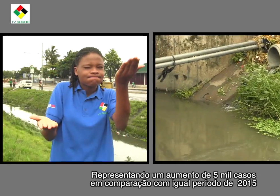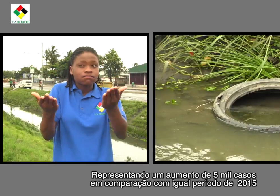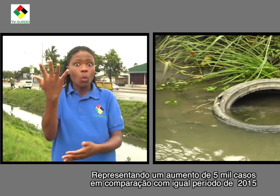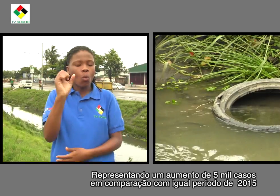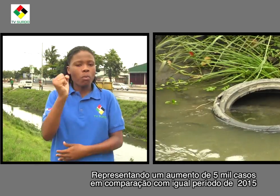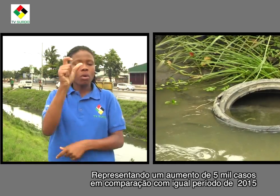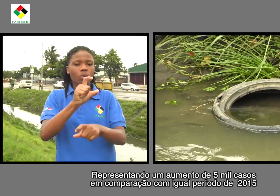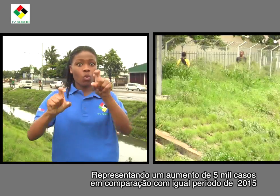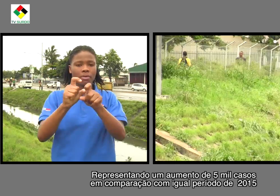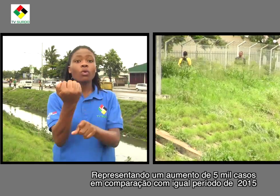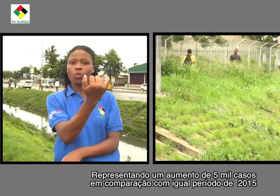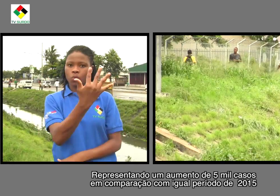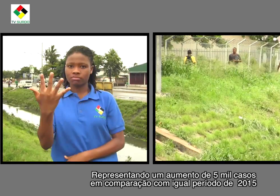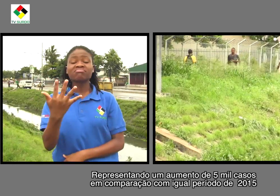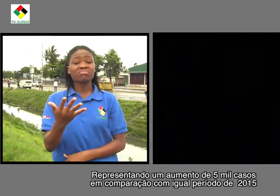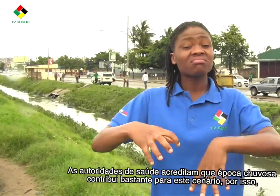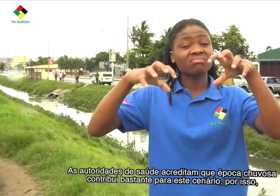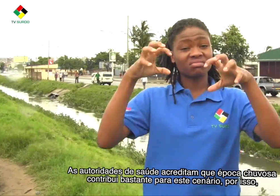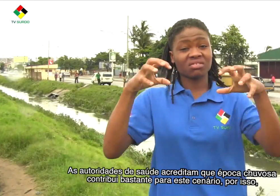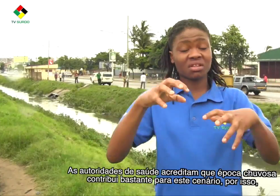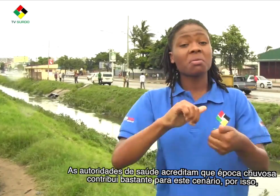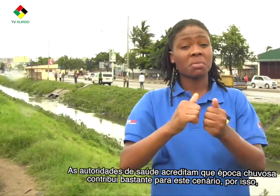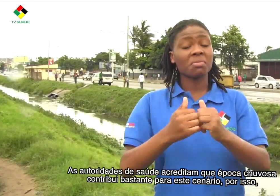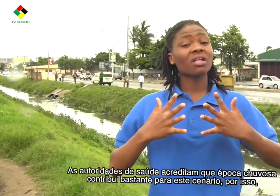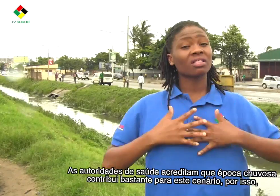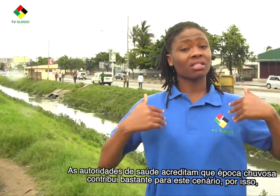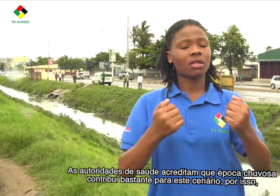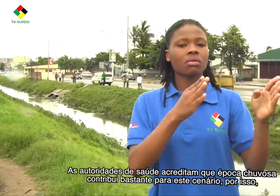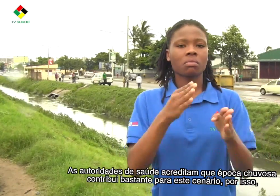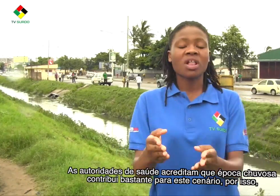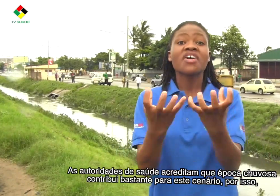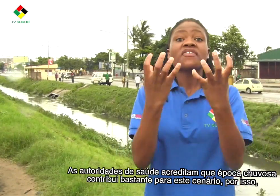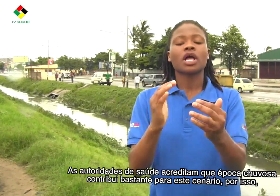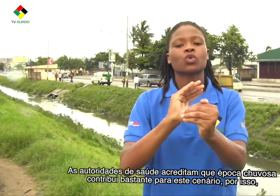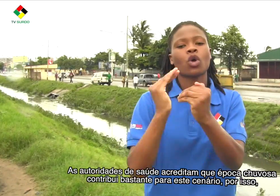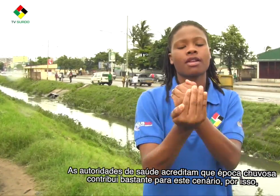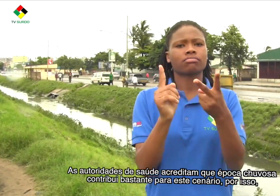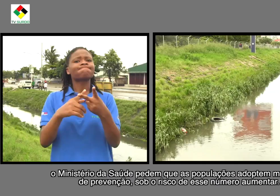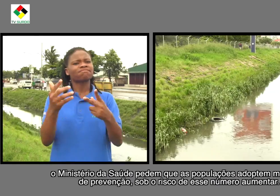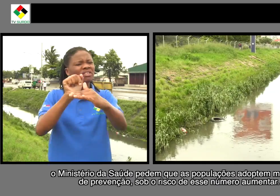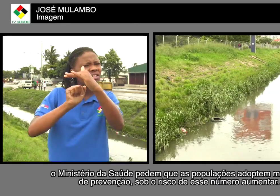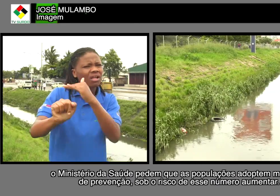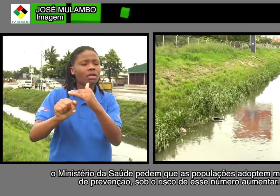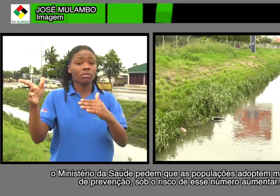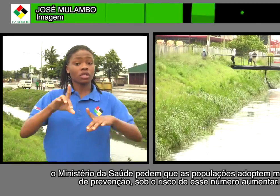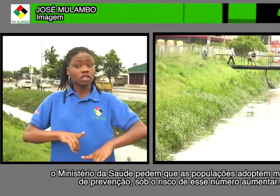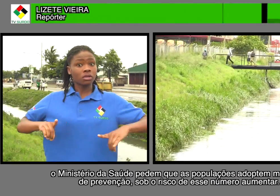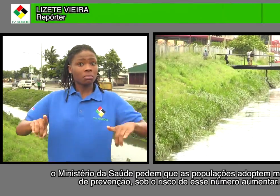em comparação com o igual período de 2015. As autoridades de saúde acreditam que a época chuvosa contribui bastante para este cenário. Por isso, o